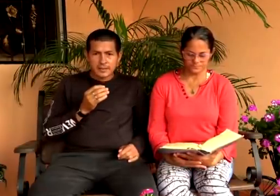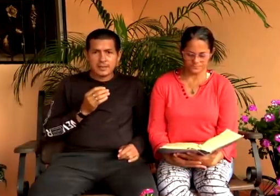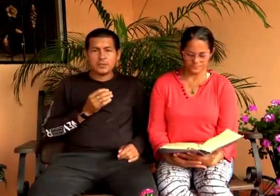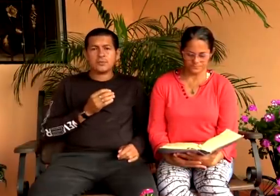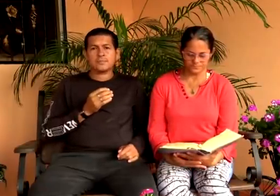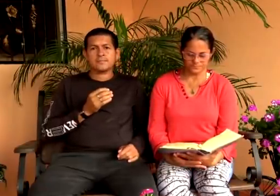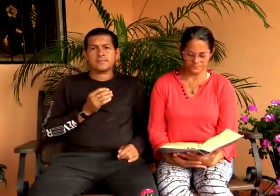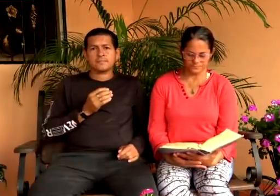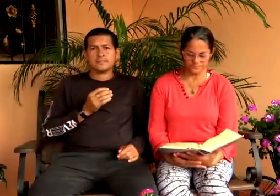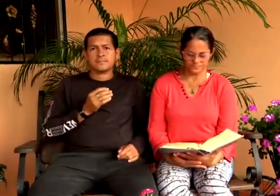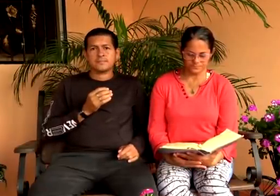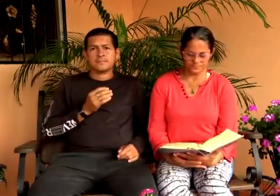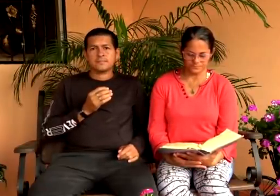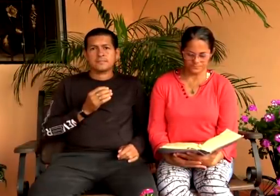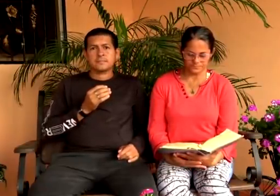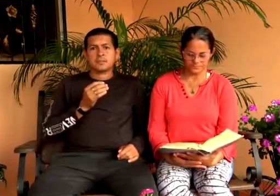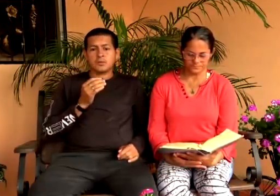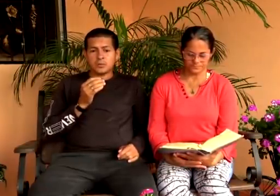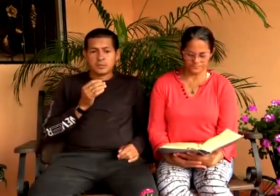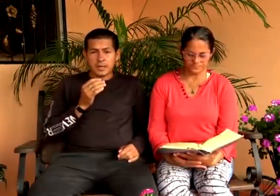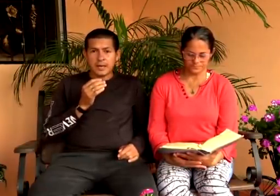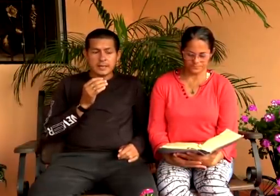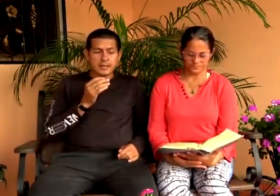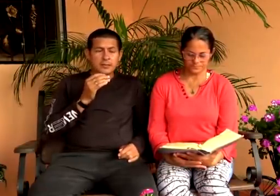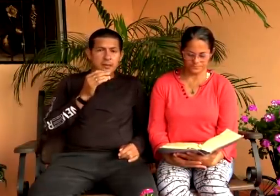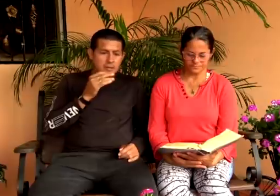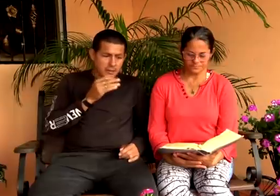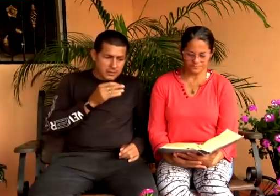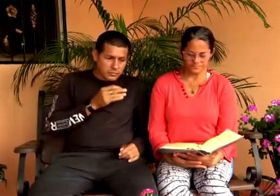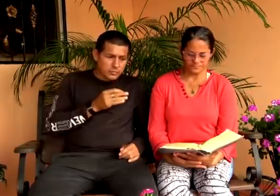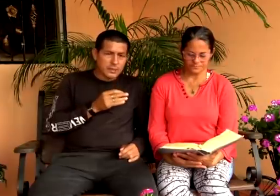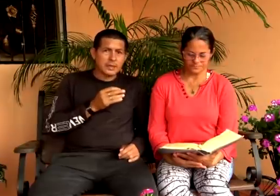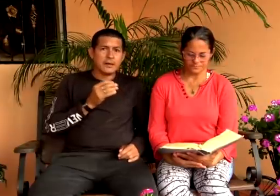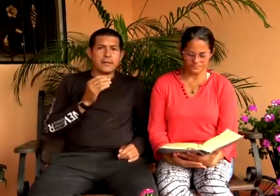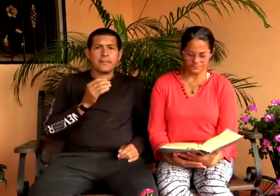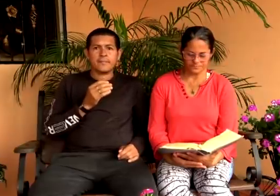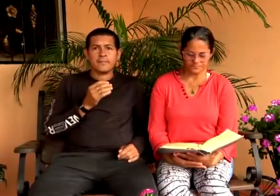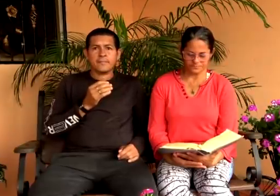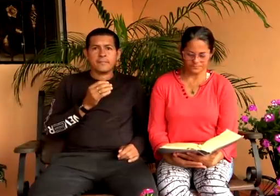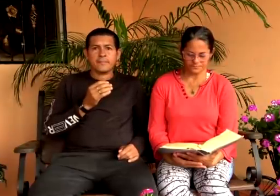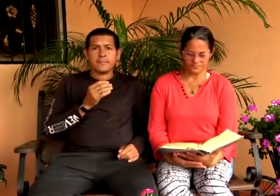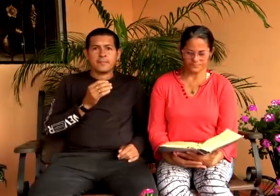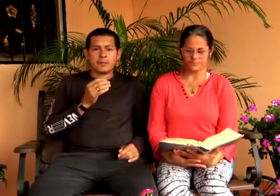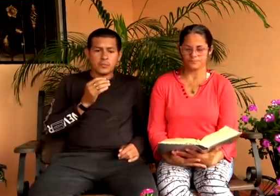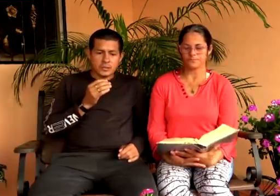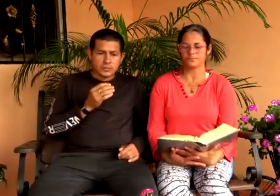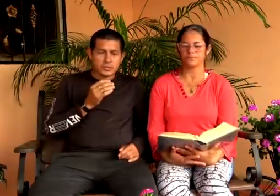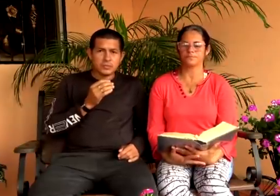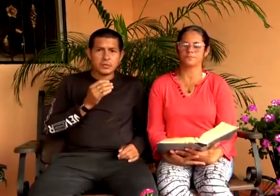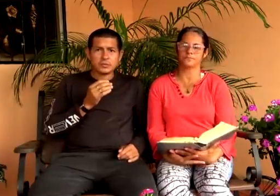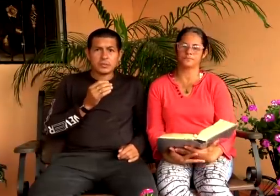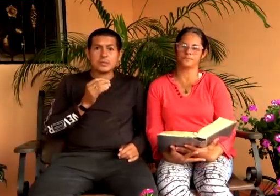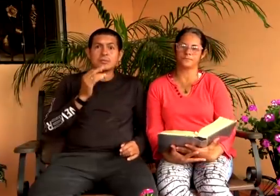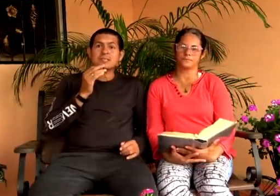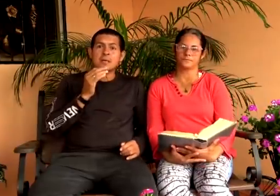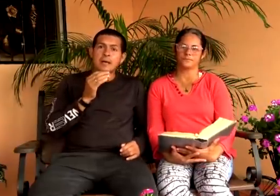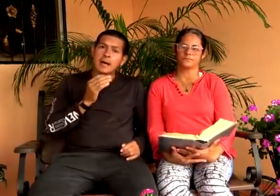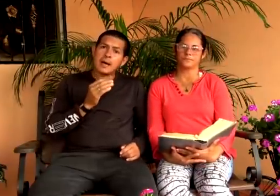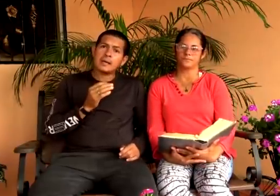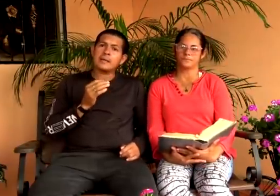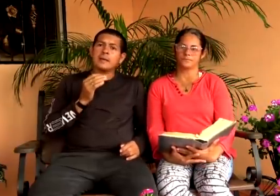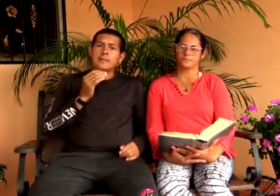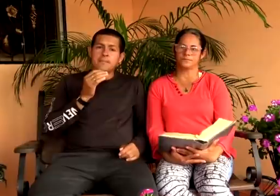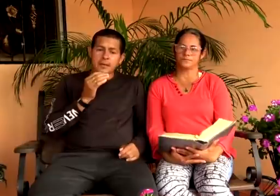han creído, los que han creído en su palabra, nuestro Señor Jesucristo,